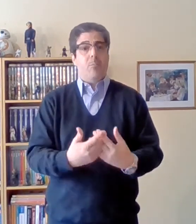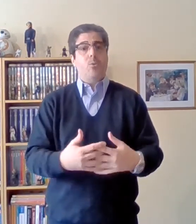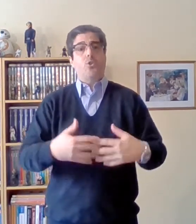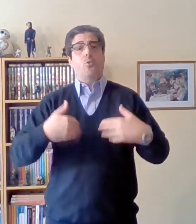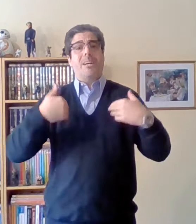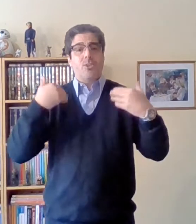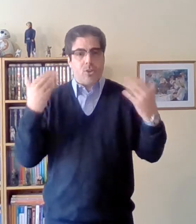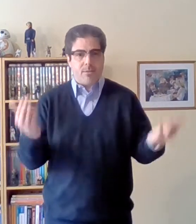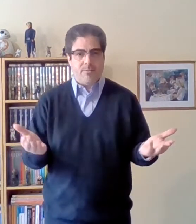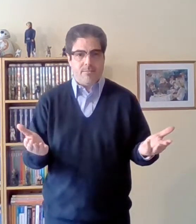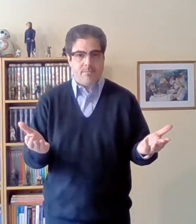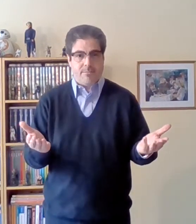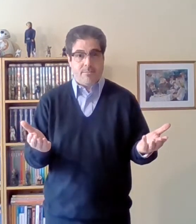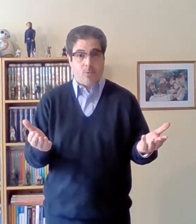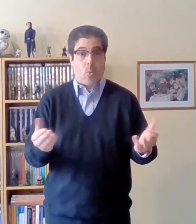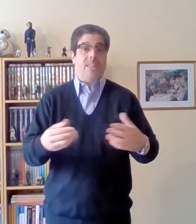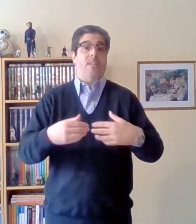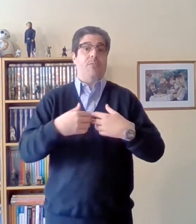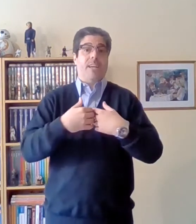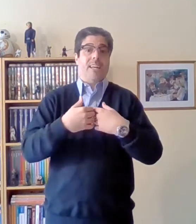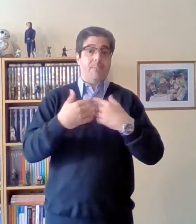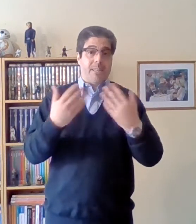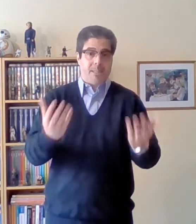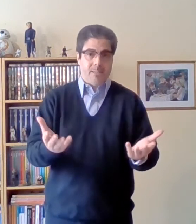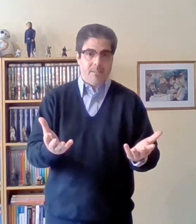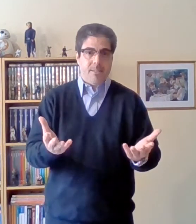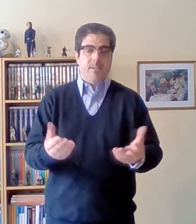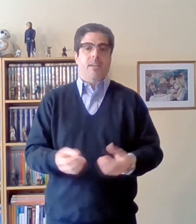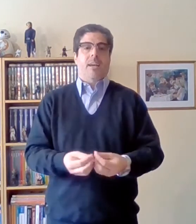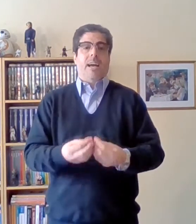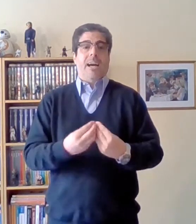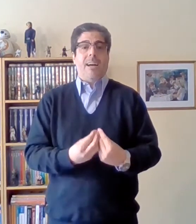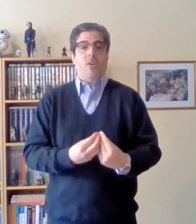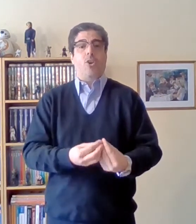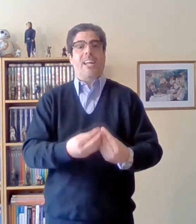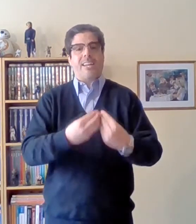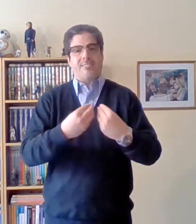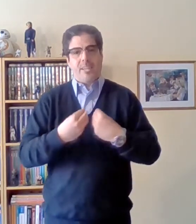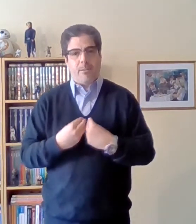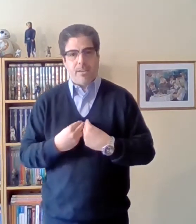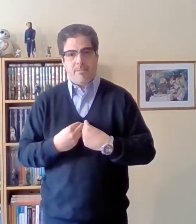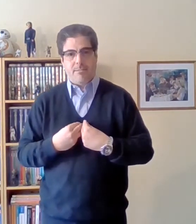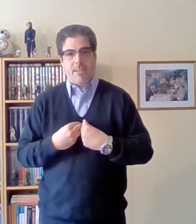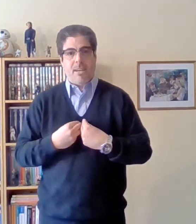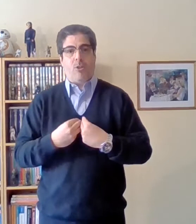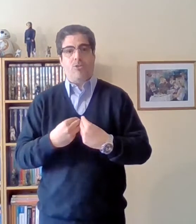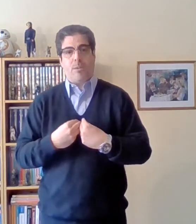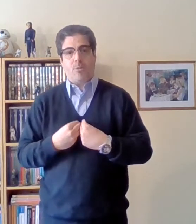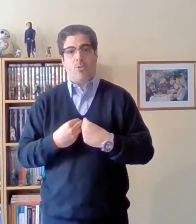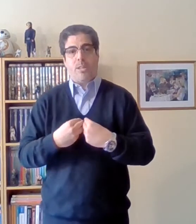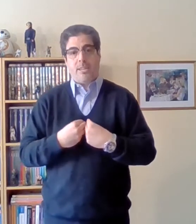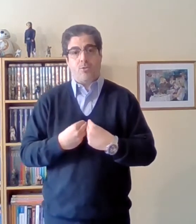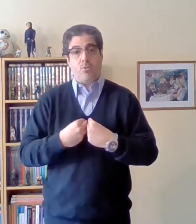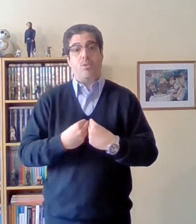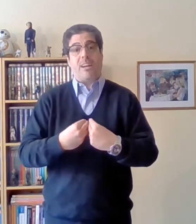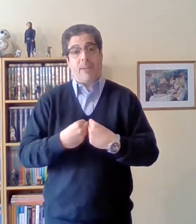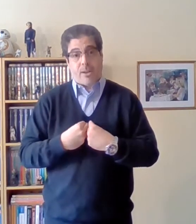mucho mayor cuantificadamente a lo que reciben en concepto de su trabajo